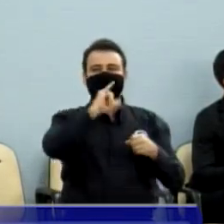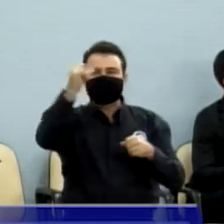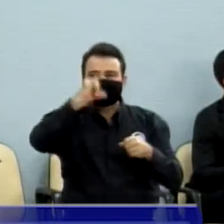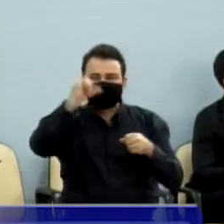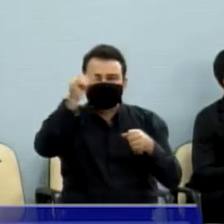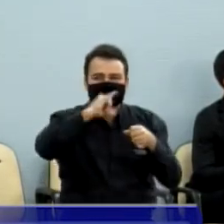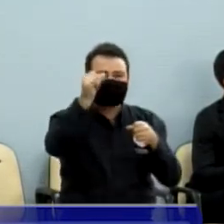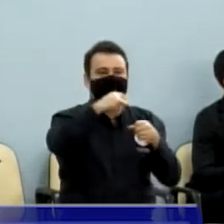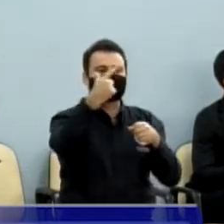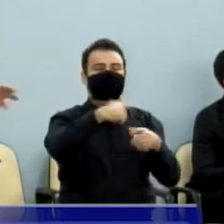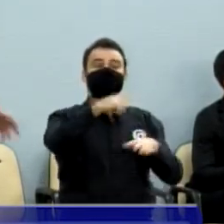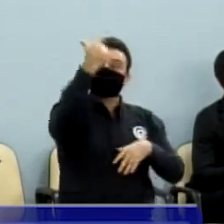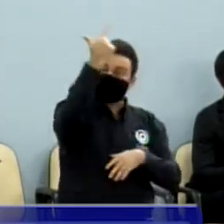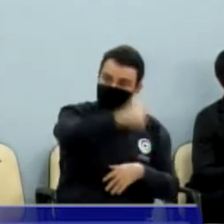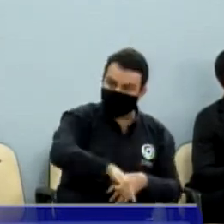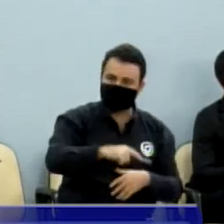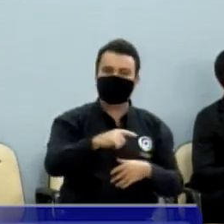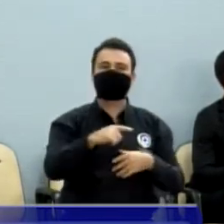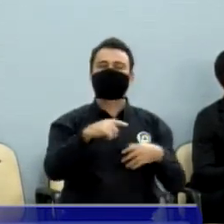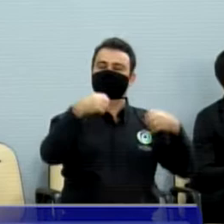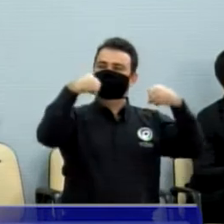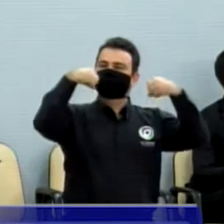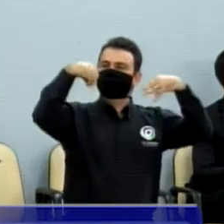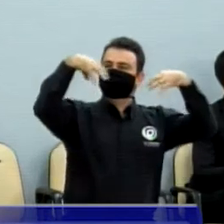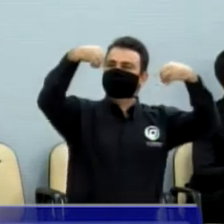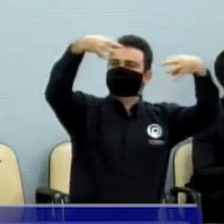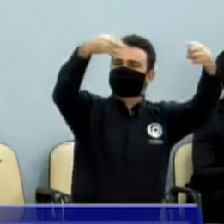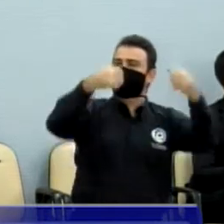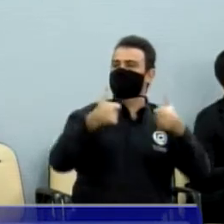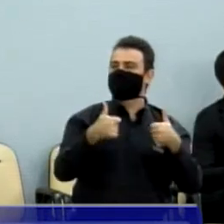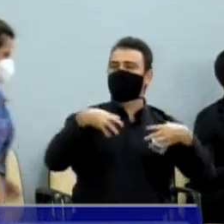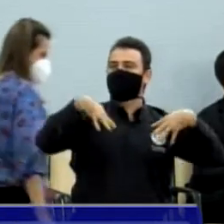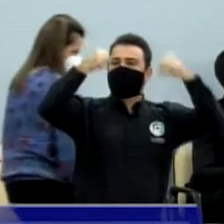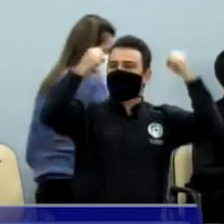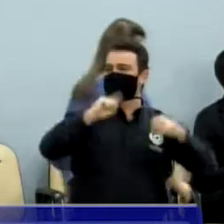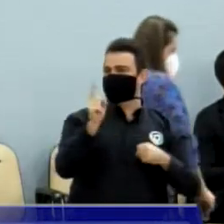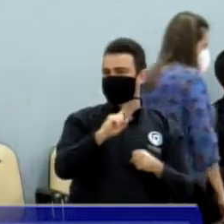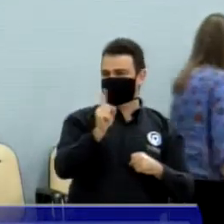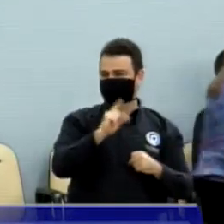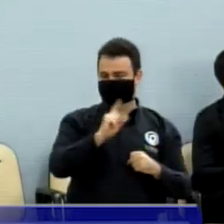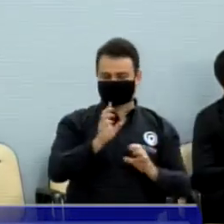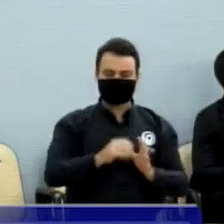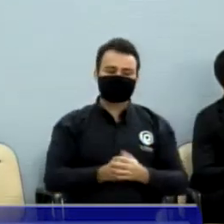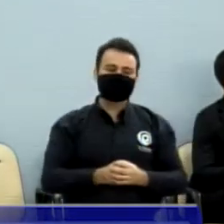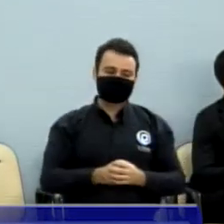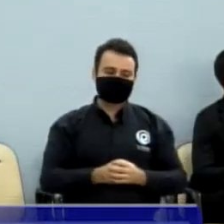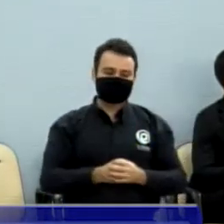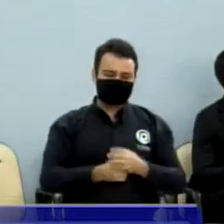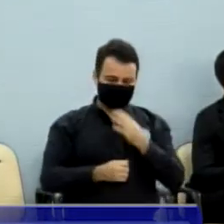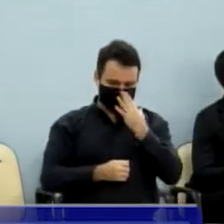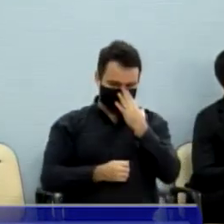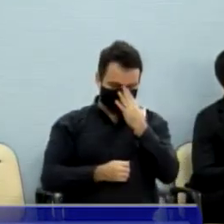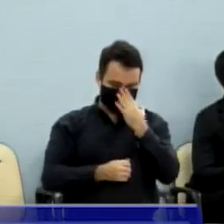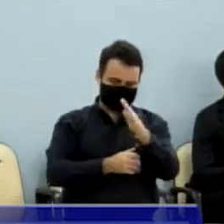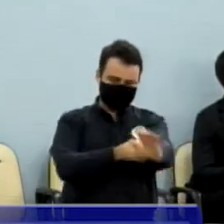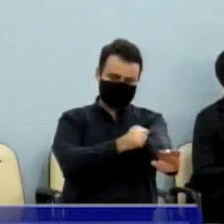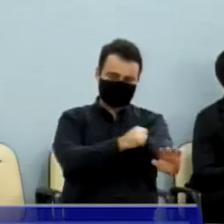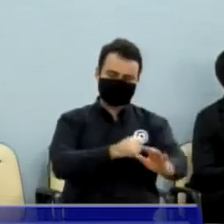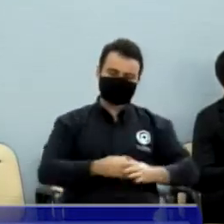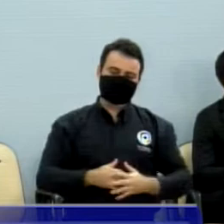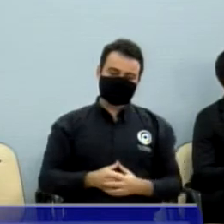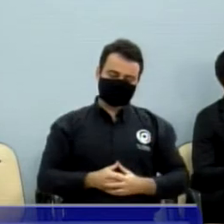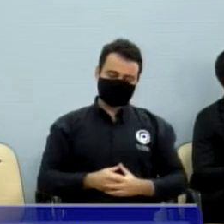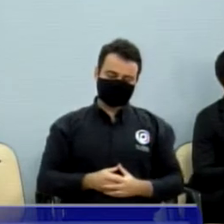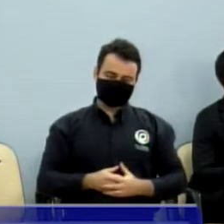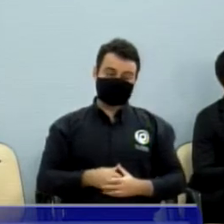ser restabelecida e melhorada da subestação que vem ali do Andorinha, é isso? E muito obrigado,